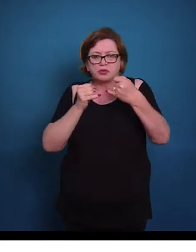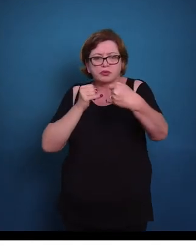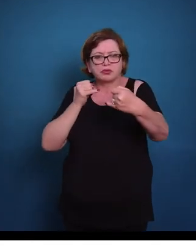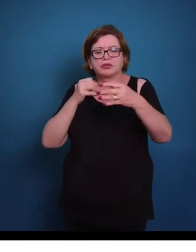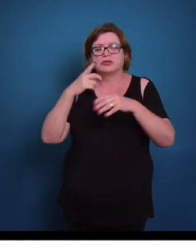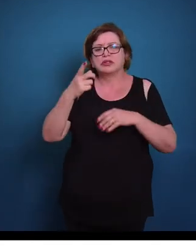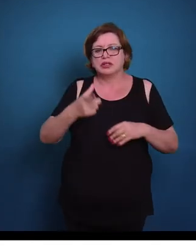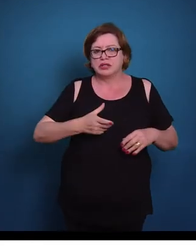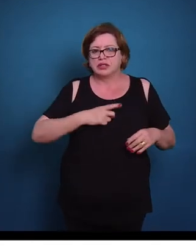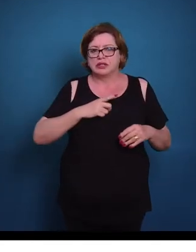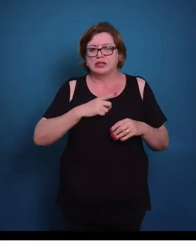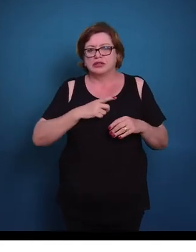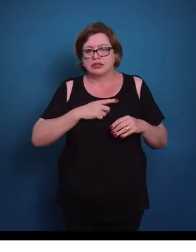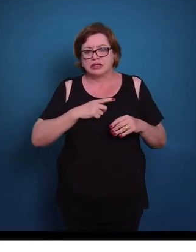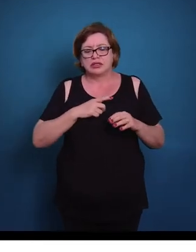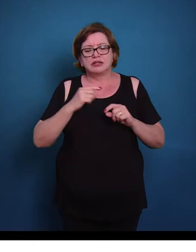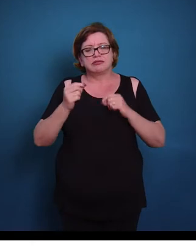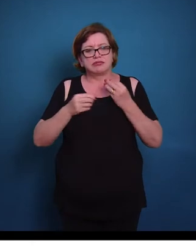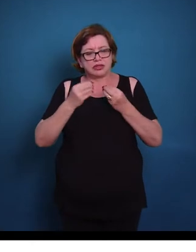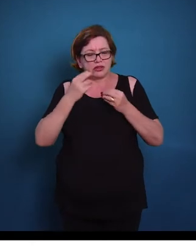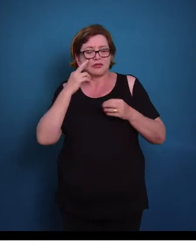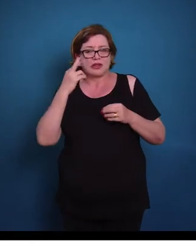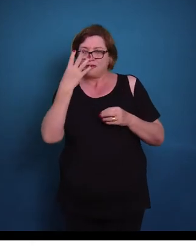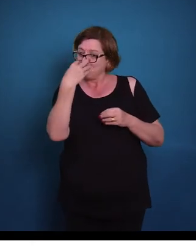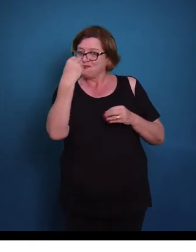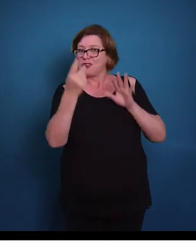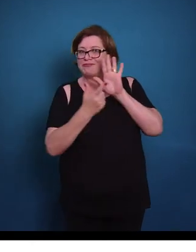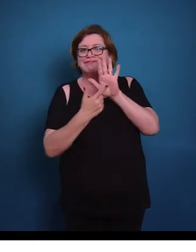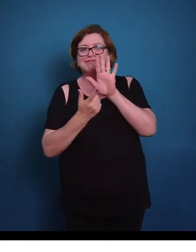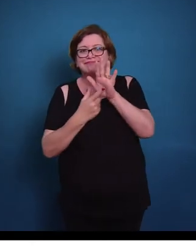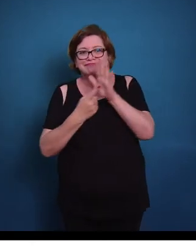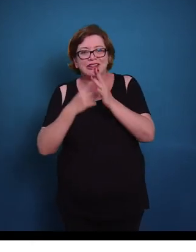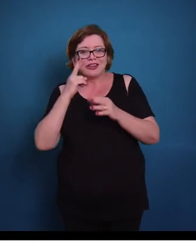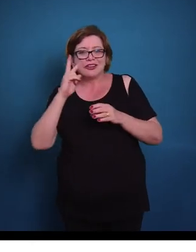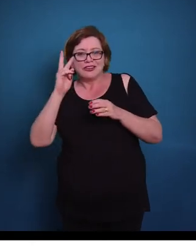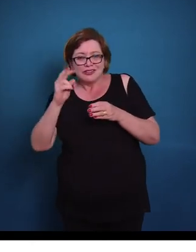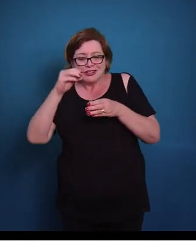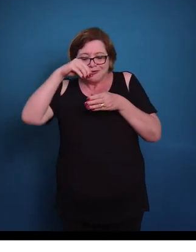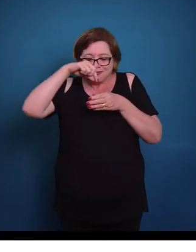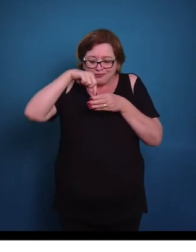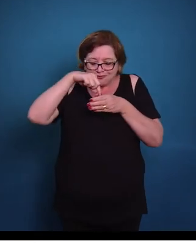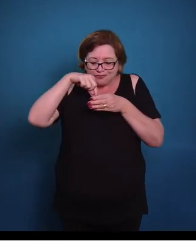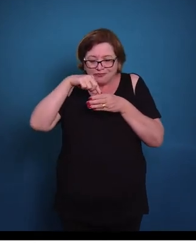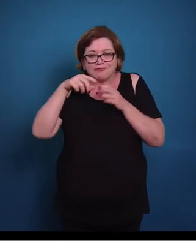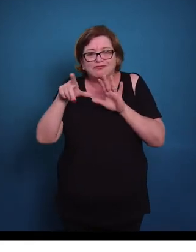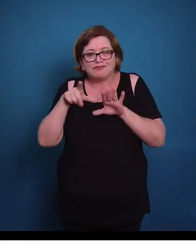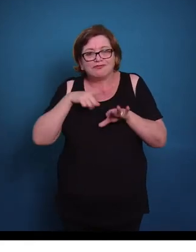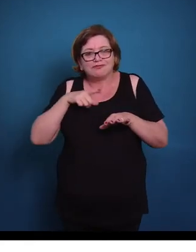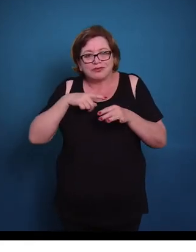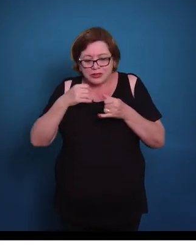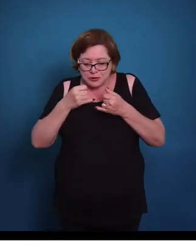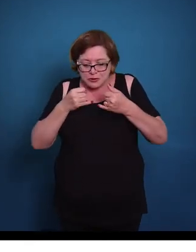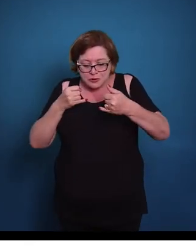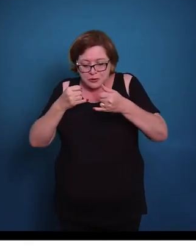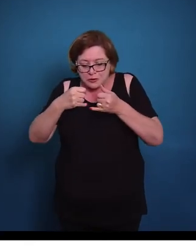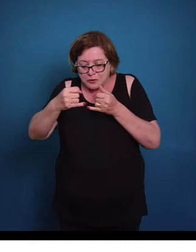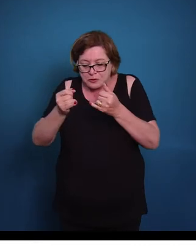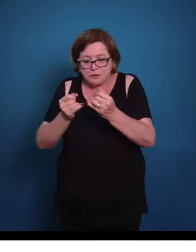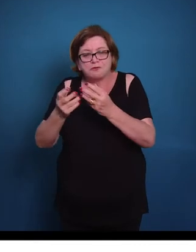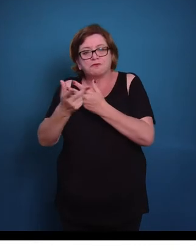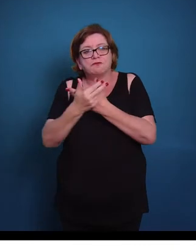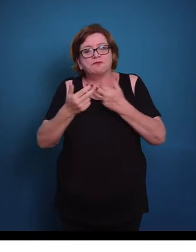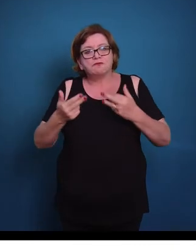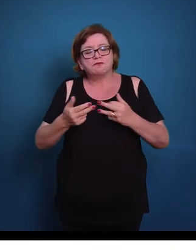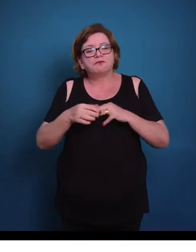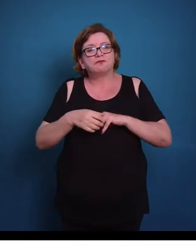isso. Nós temos aqui os fibroblastos. Então notem os núcleos. E nós temos aqui as fibras colágenas distribuídas nesse